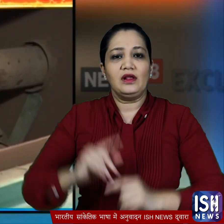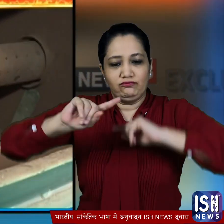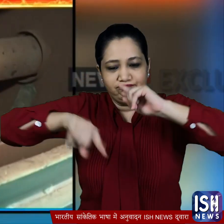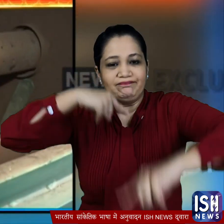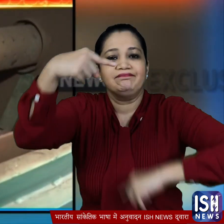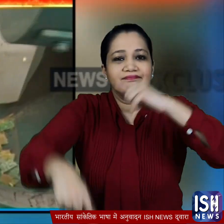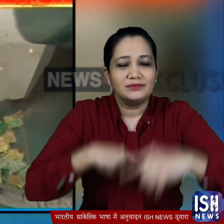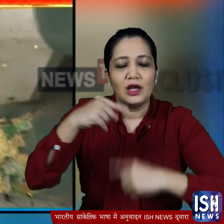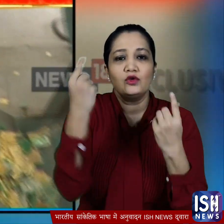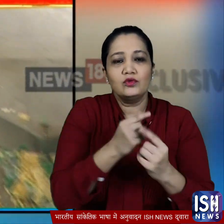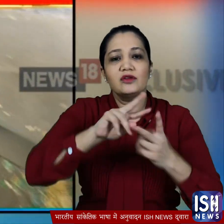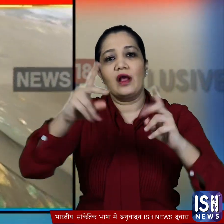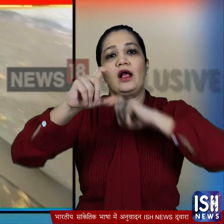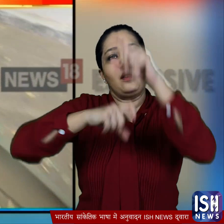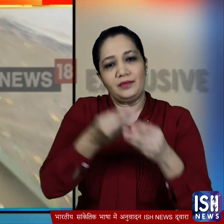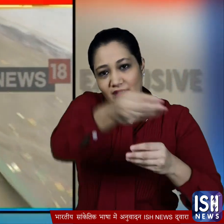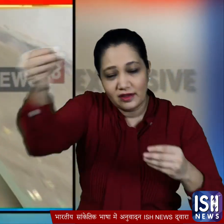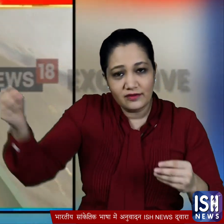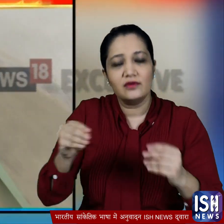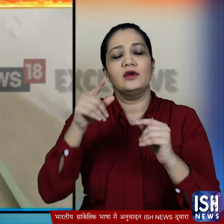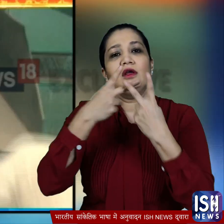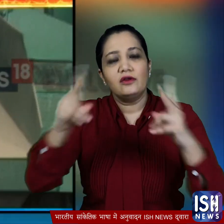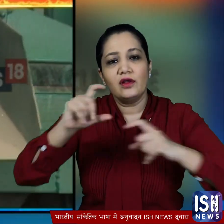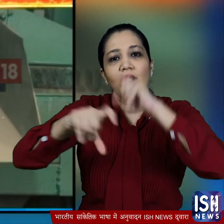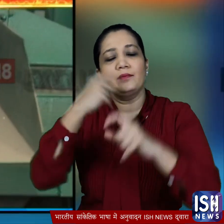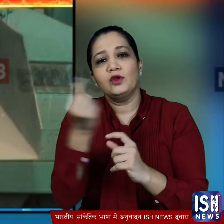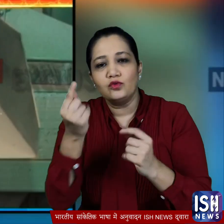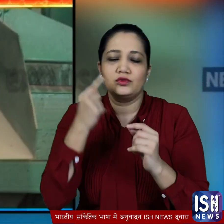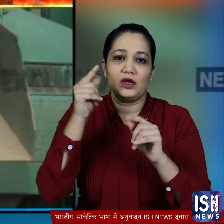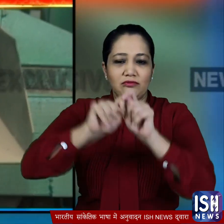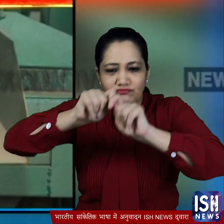साइकल करने के बाद इन्हें कई कंपनियों को दिये जाएगा और फिर वो कंपनियां उन्हें इस्तमाल के काबिल बनाएंगी